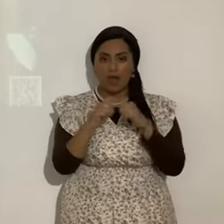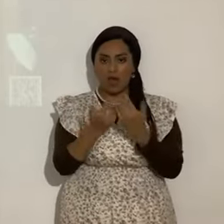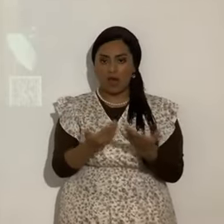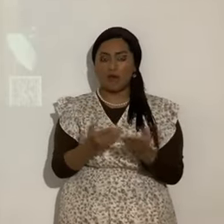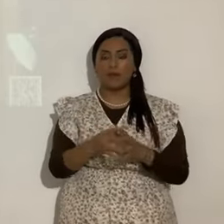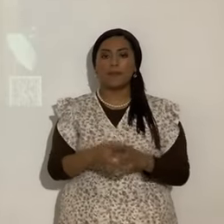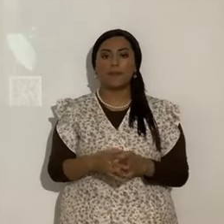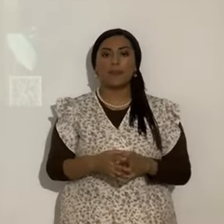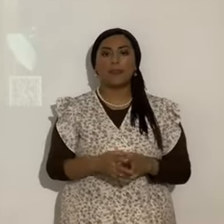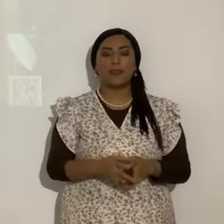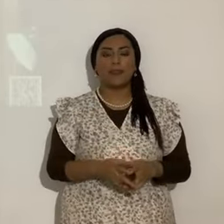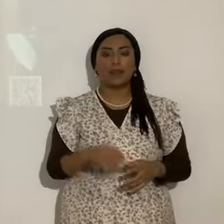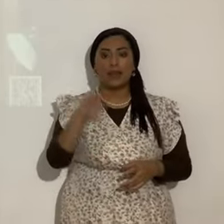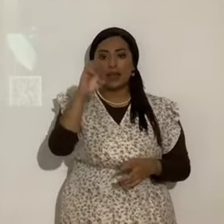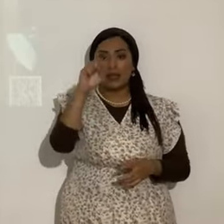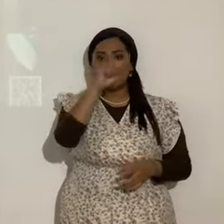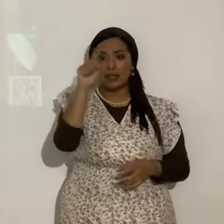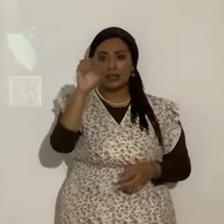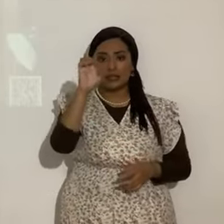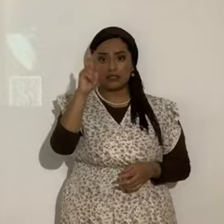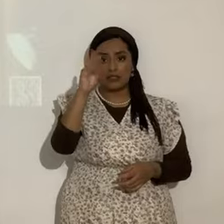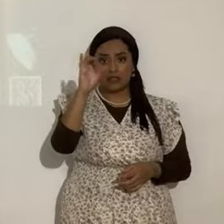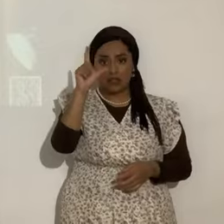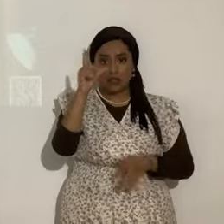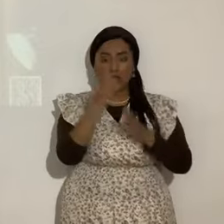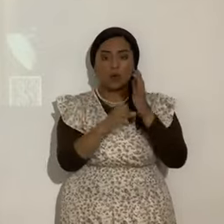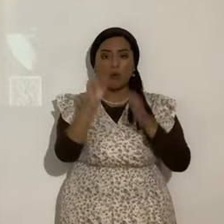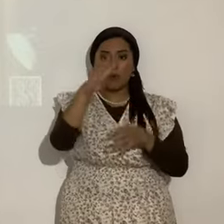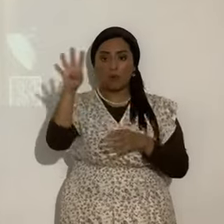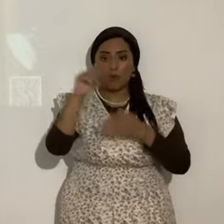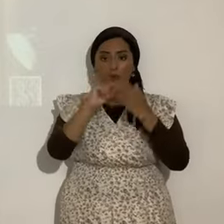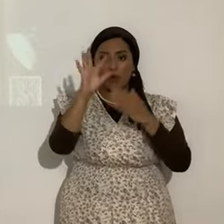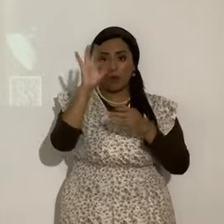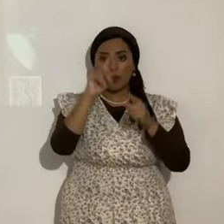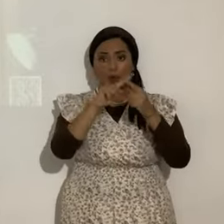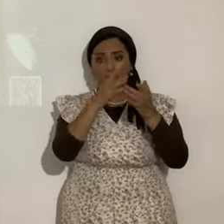ver, porque en Ezequiel 44, verso 9, en adelante, dice Yahshua,